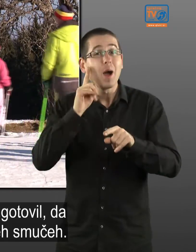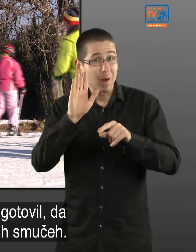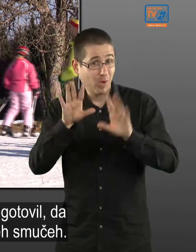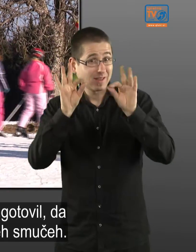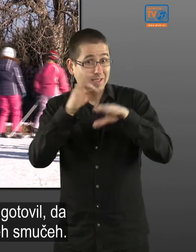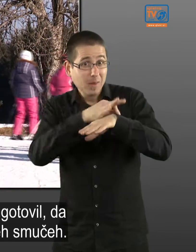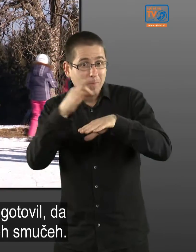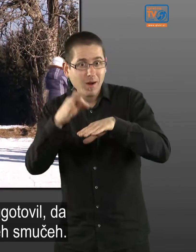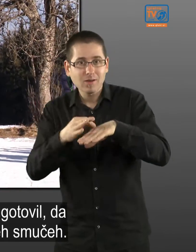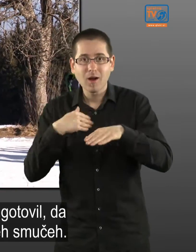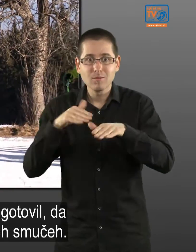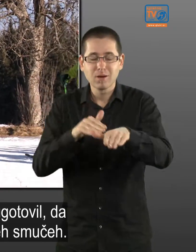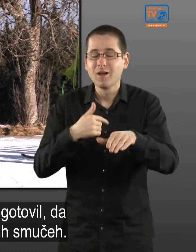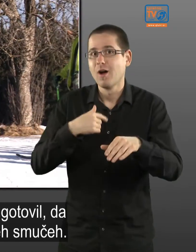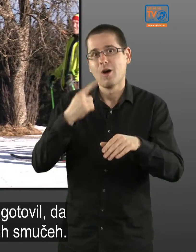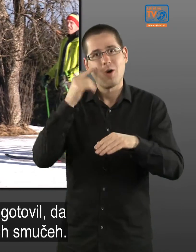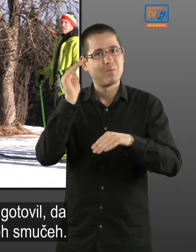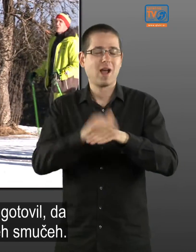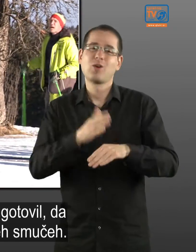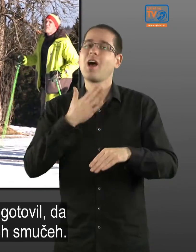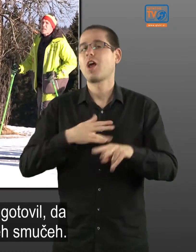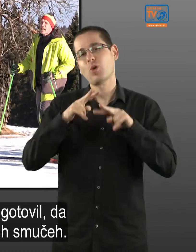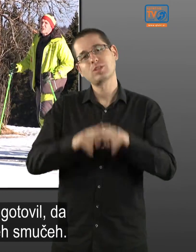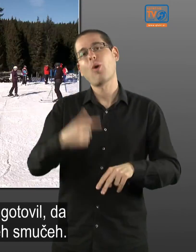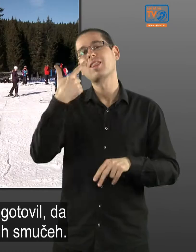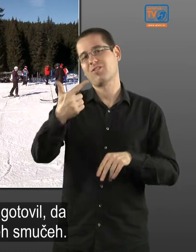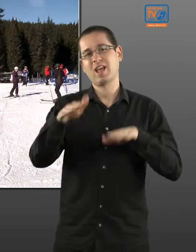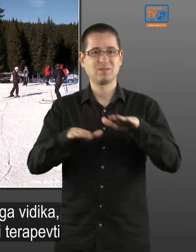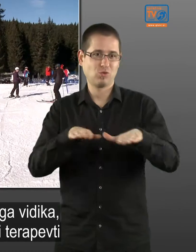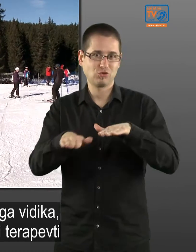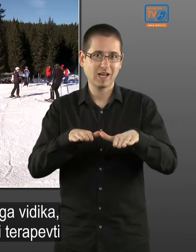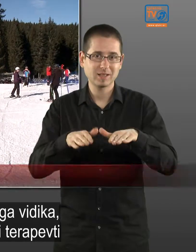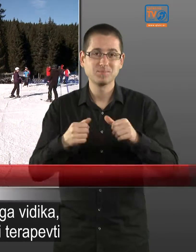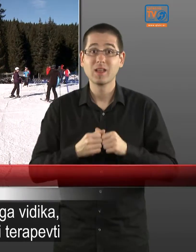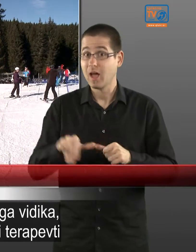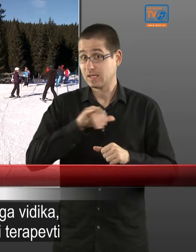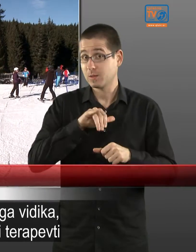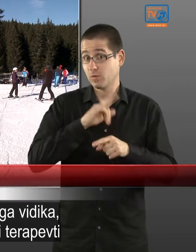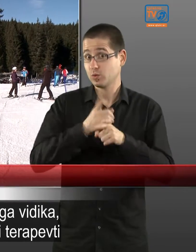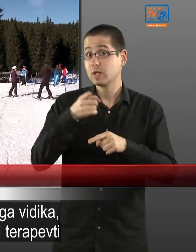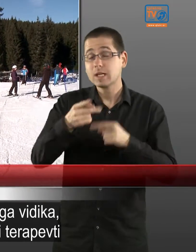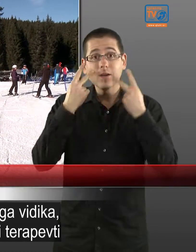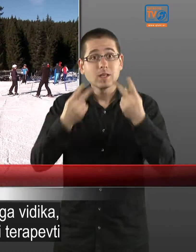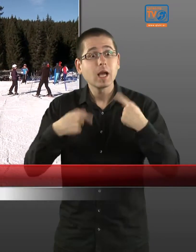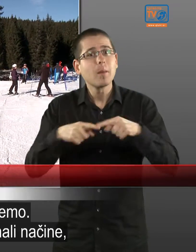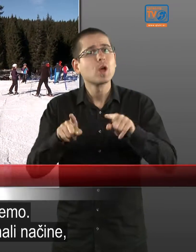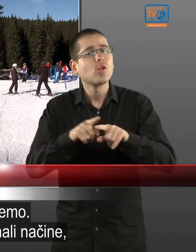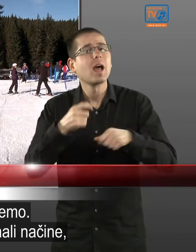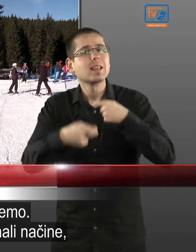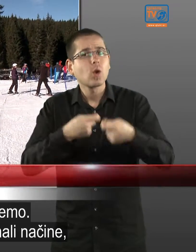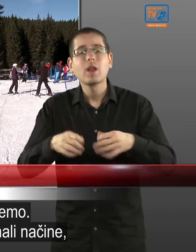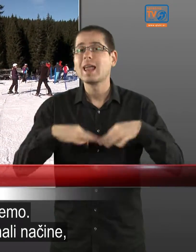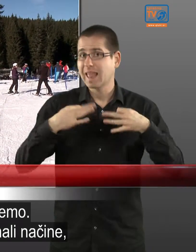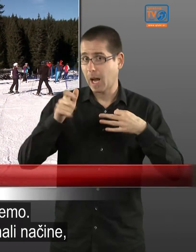desetih metrih sem opazil, da bom rajš ostal na dveh smučkah še vedno. Zanimivo je pa tudi z tega vidika, ker mi kot delovni terapevti lahko